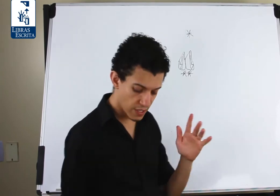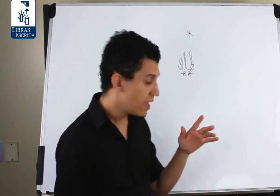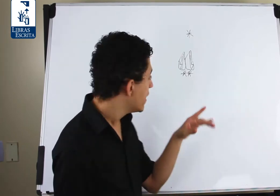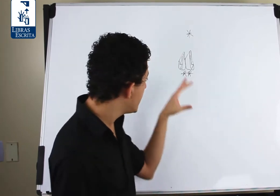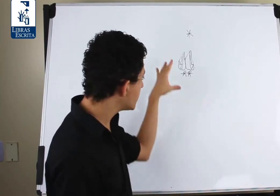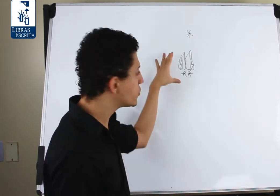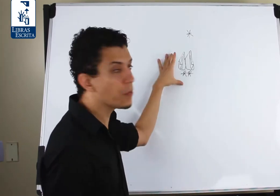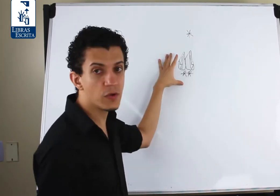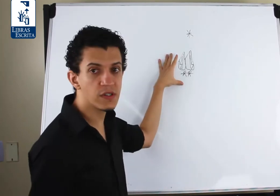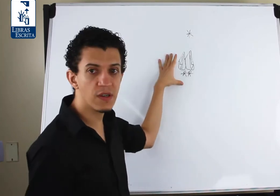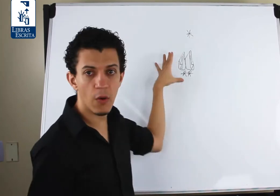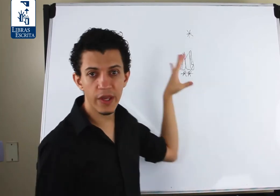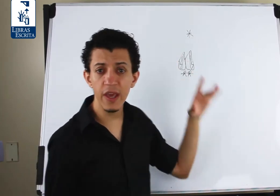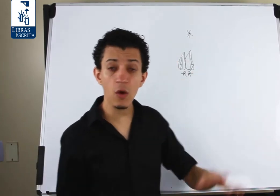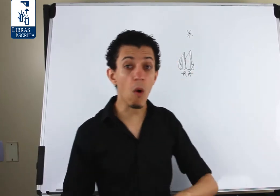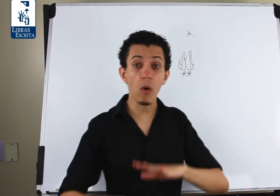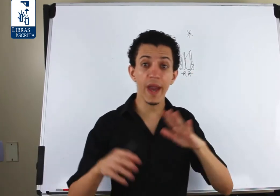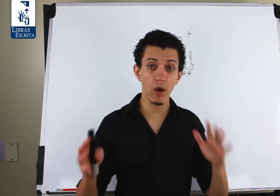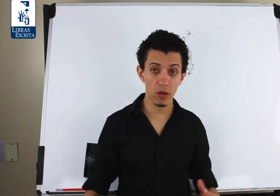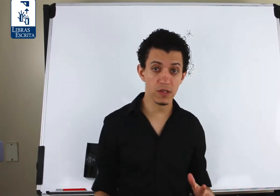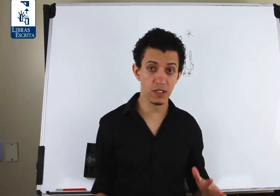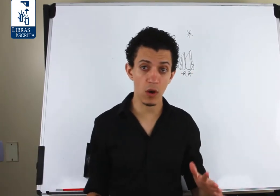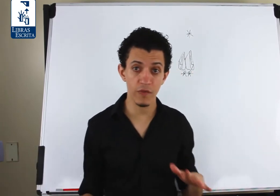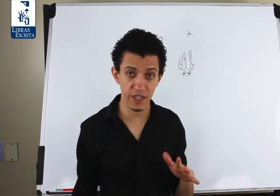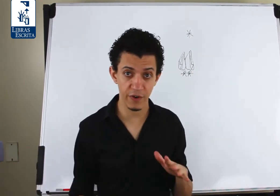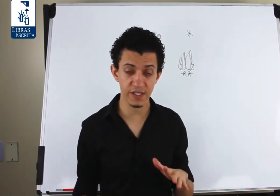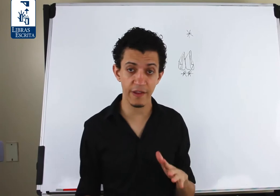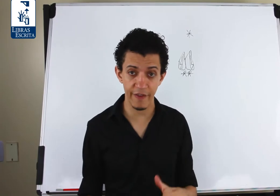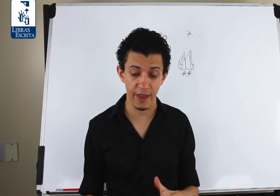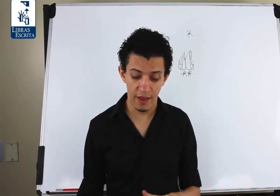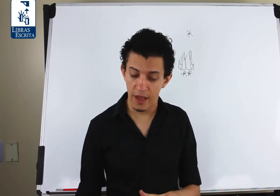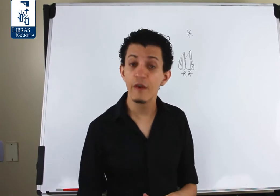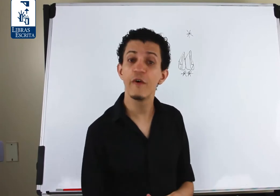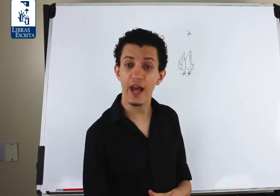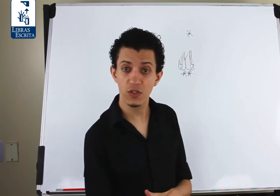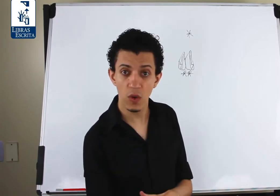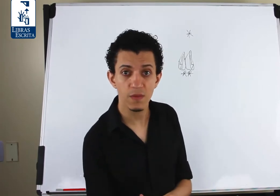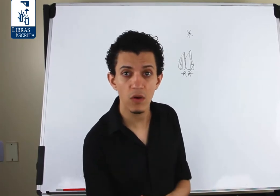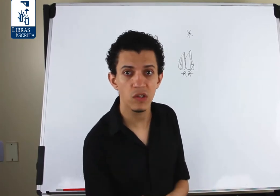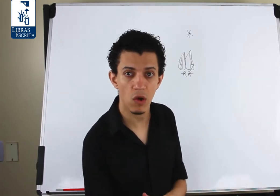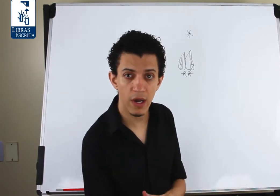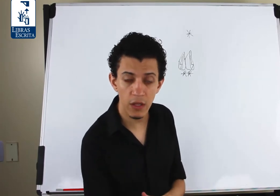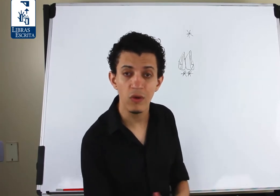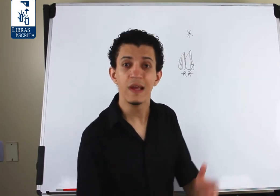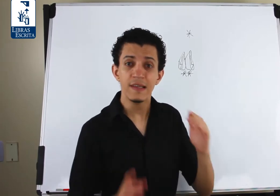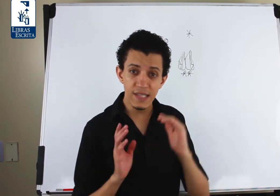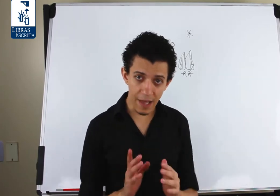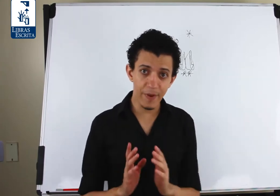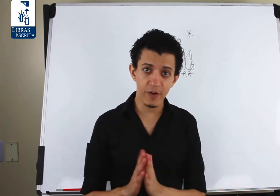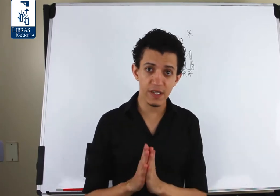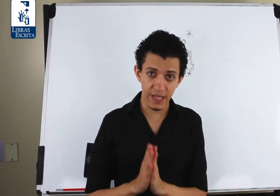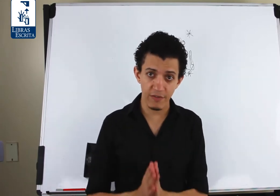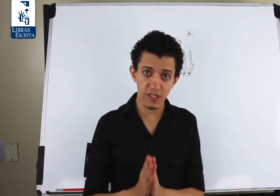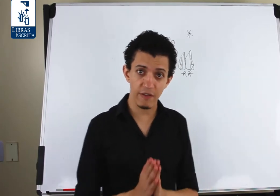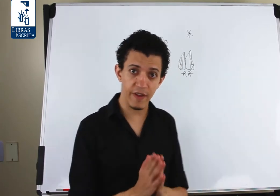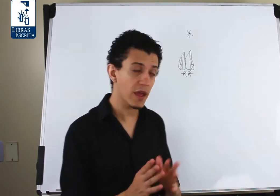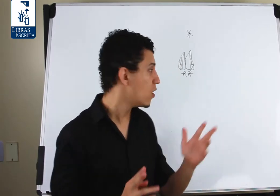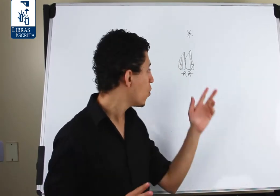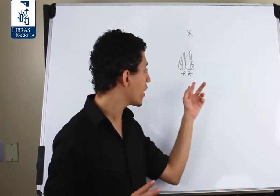Nesse tipo de sinal aqui, em qualquer outro sinal que você for escrever, que forem as duas mãos se tocando, sempre você deve escrever o